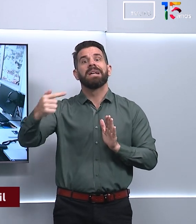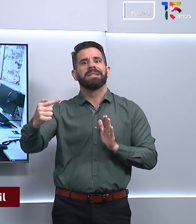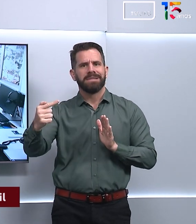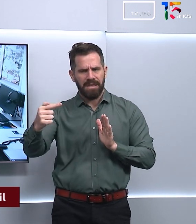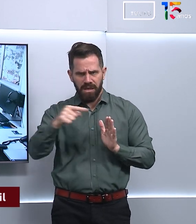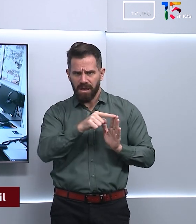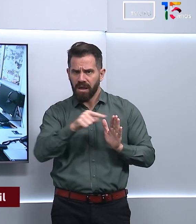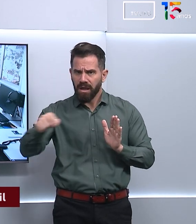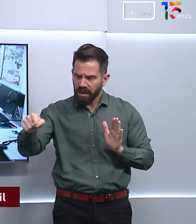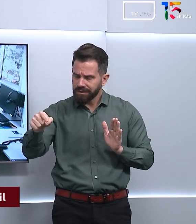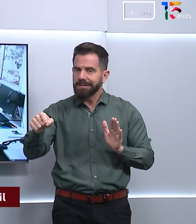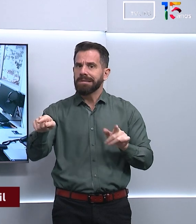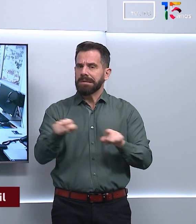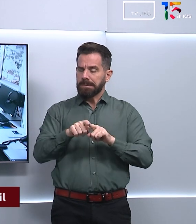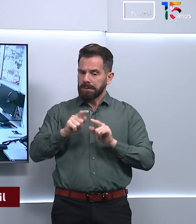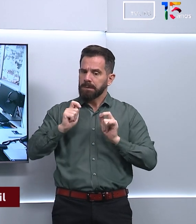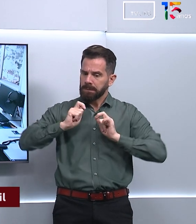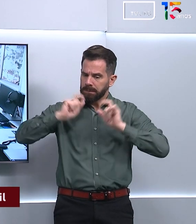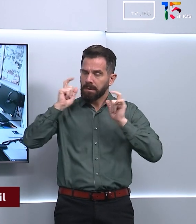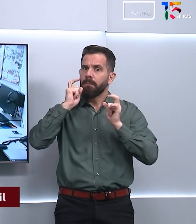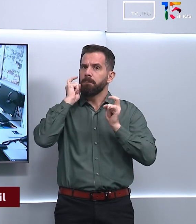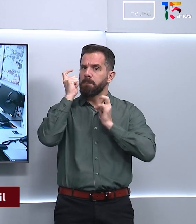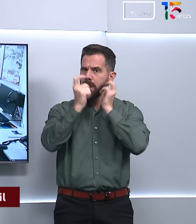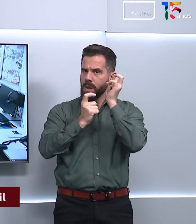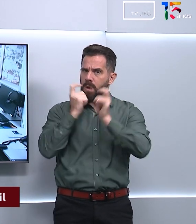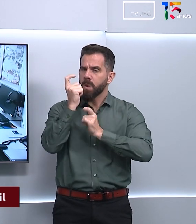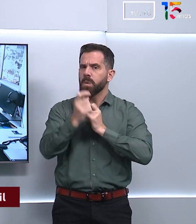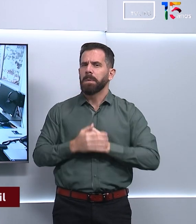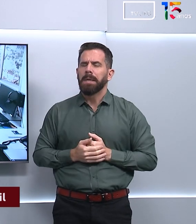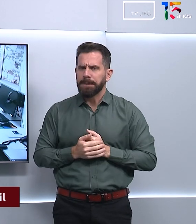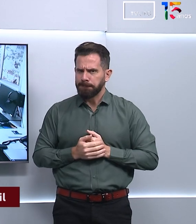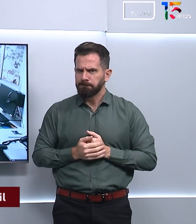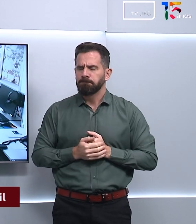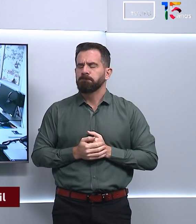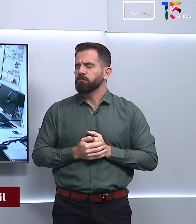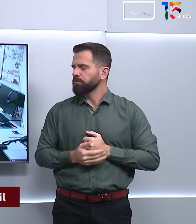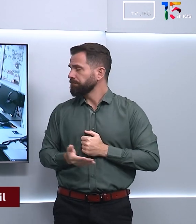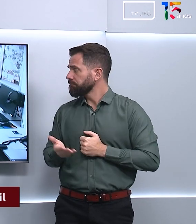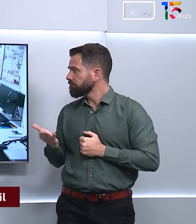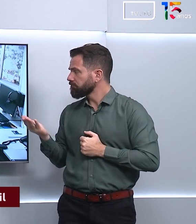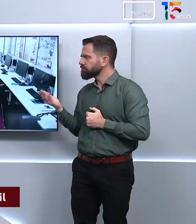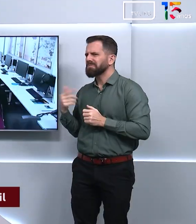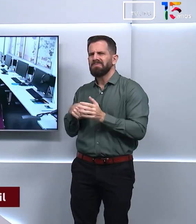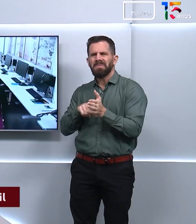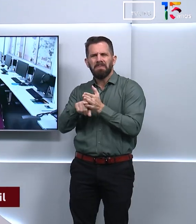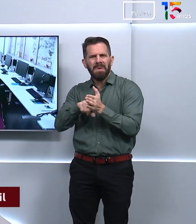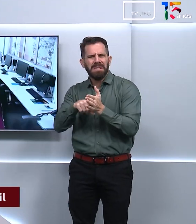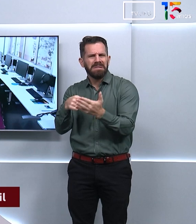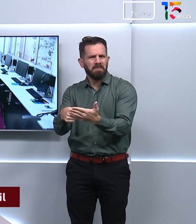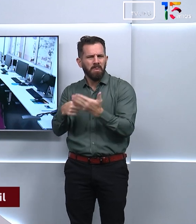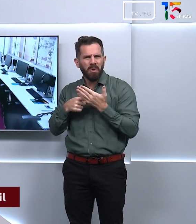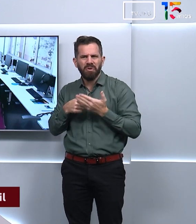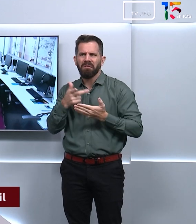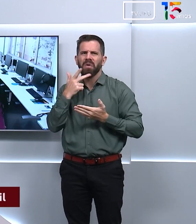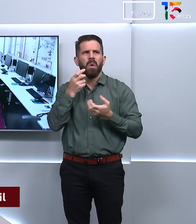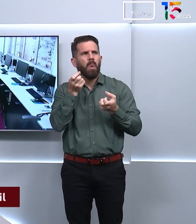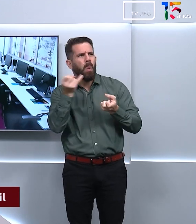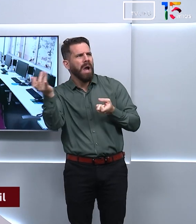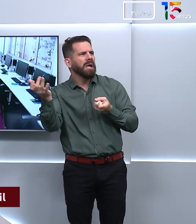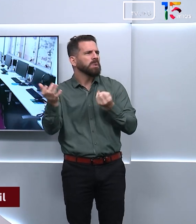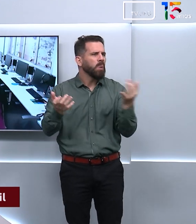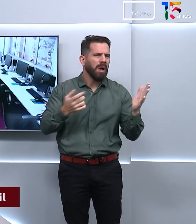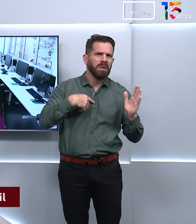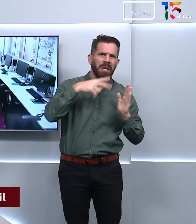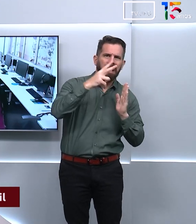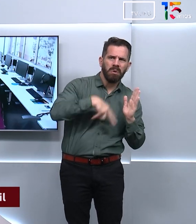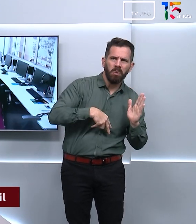o que acende um sinal de alerta. Bom, Sara, e essas pesquisas, esses dados que você traz, indicam alguma